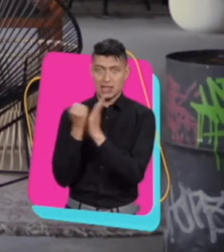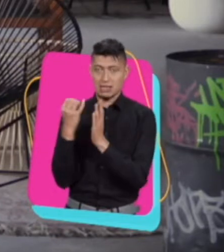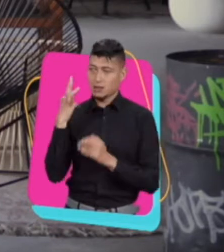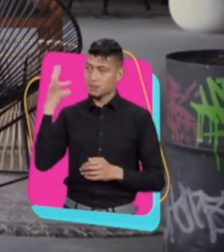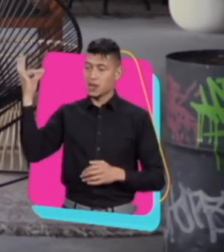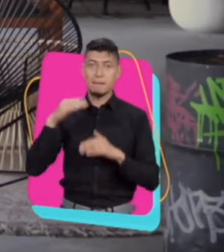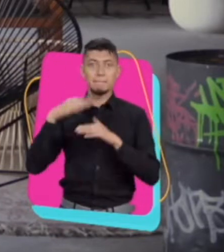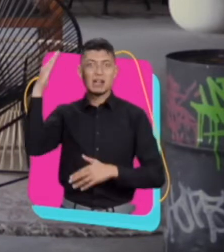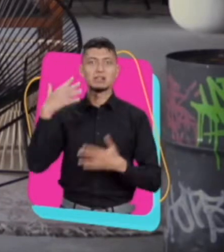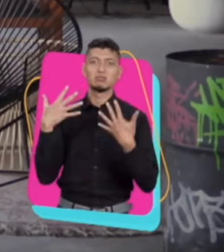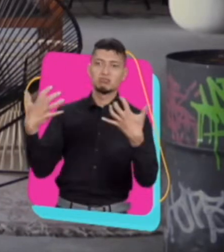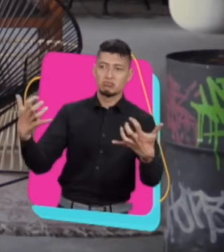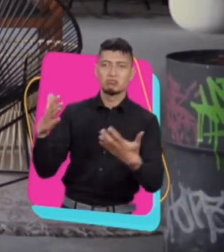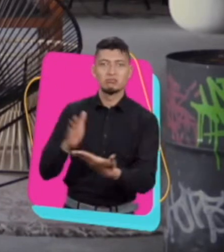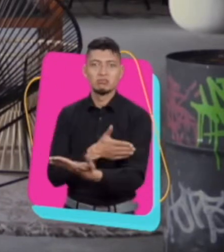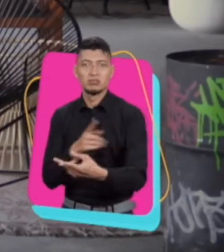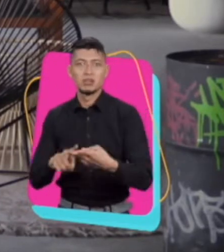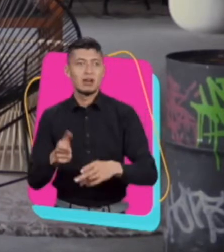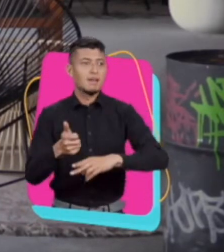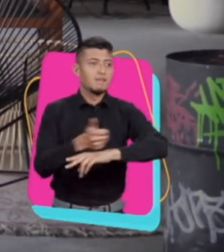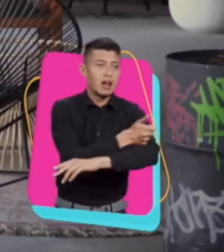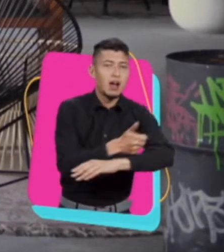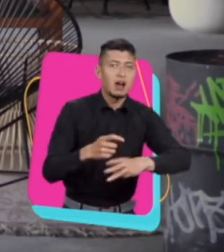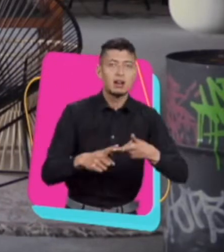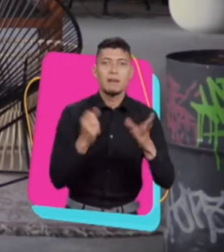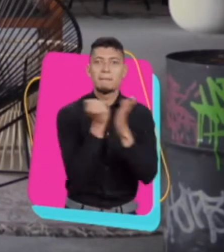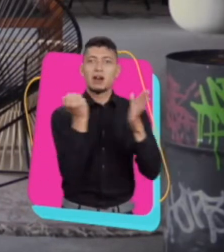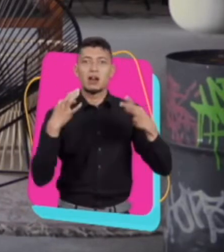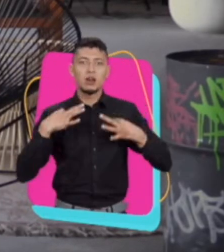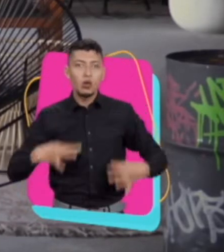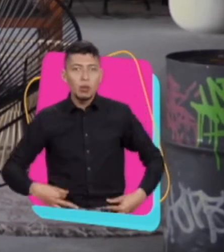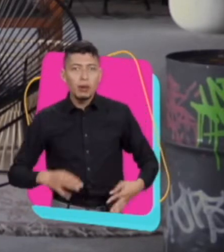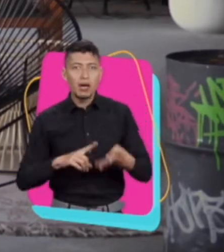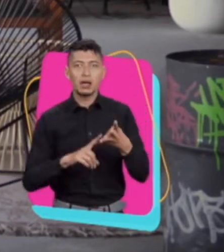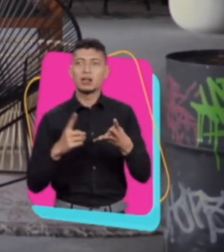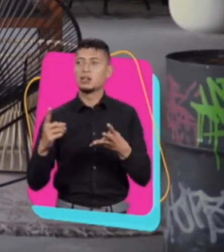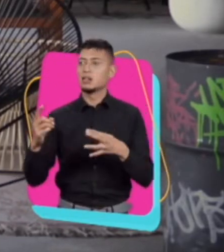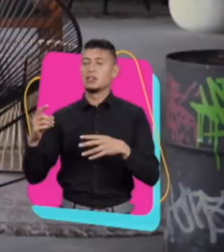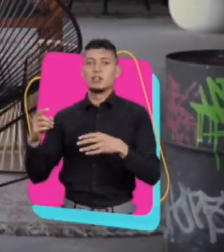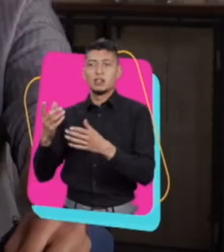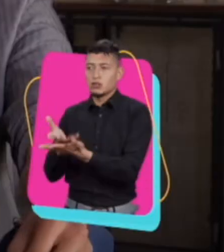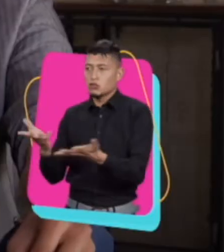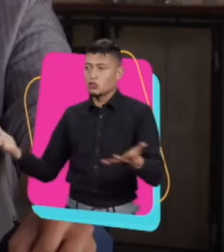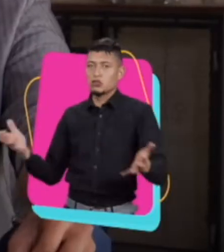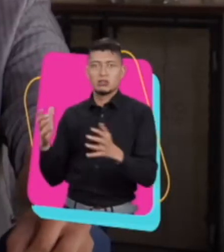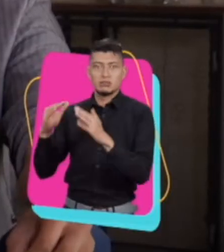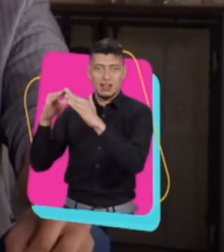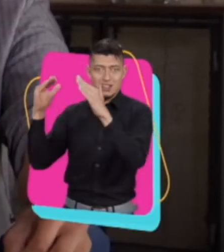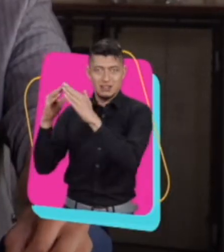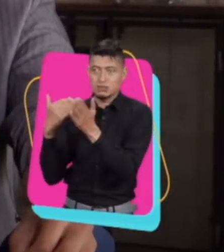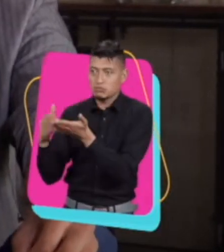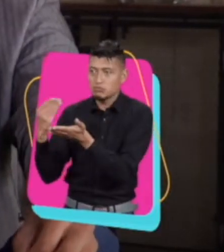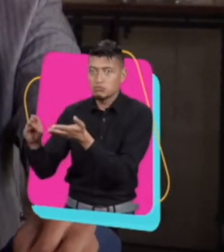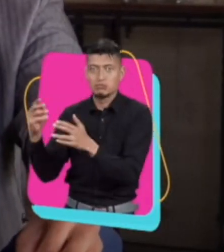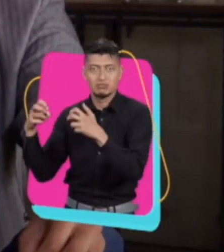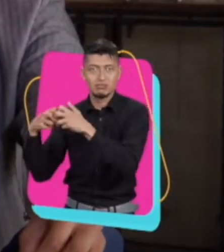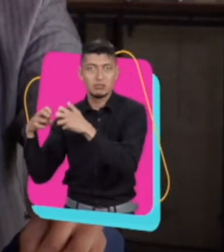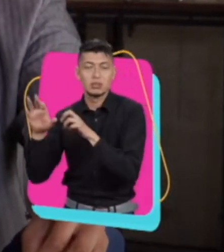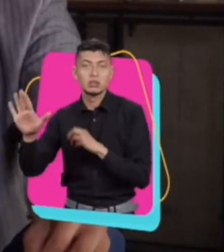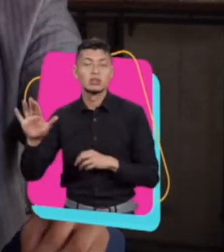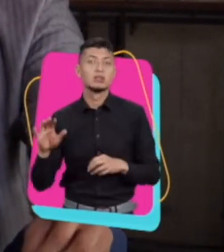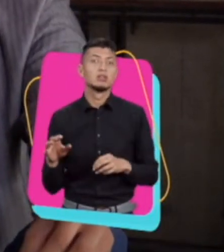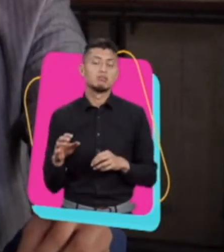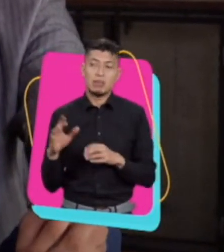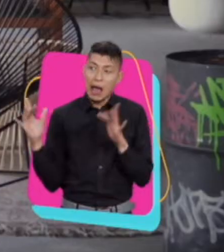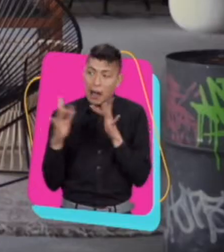en mi caso particular, son los conciertos, los bares, las marcas de ropa, los electrodomésticos, es como lo que